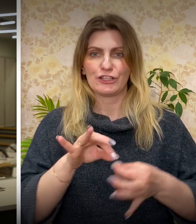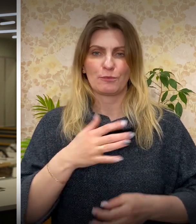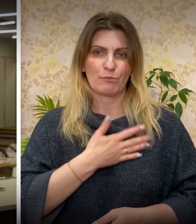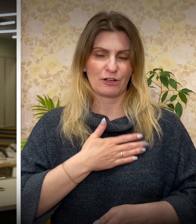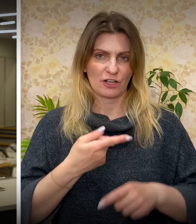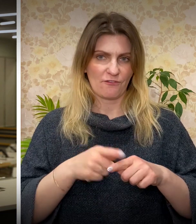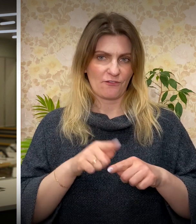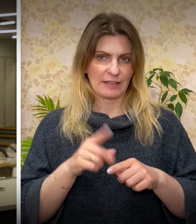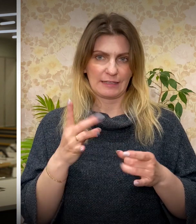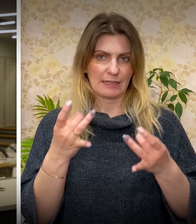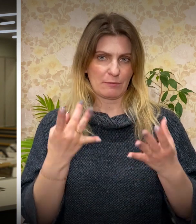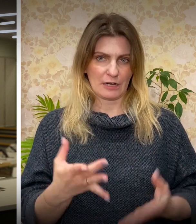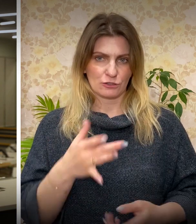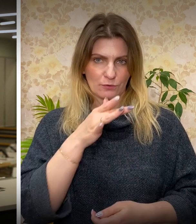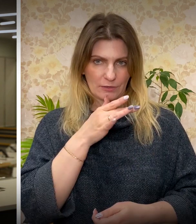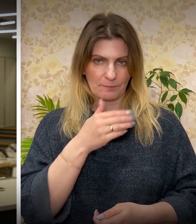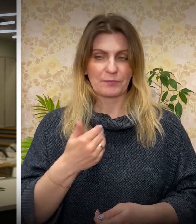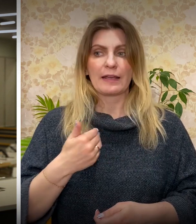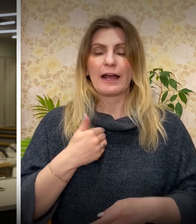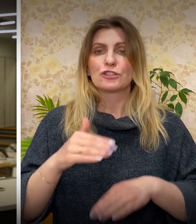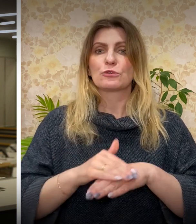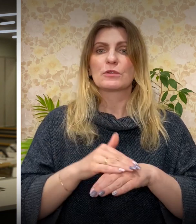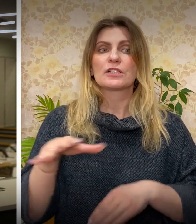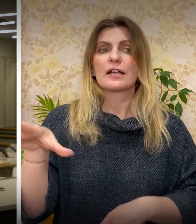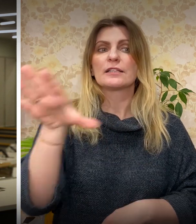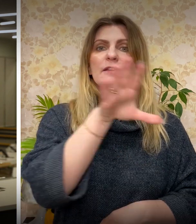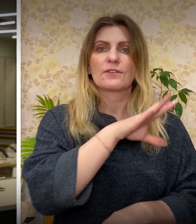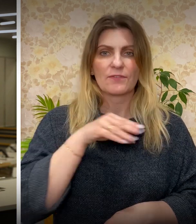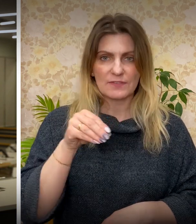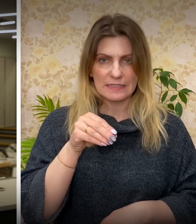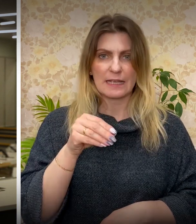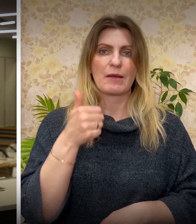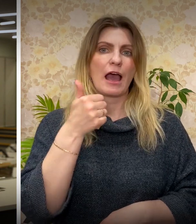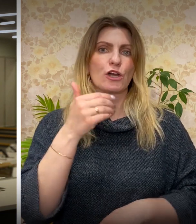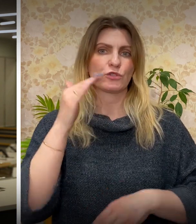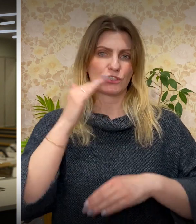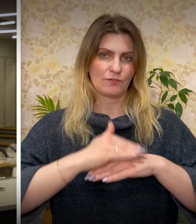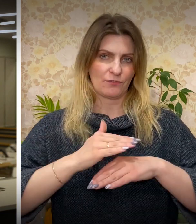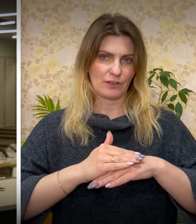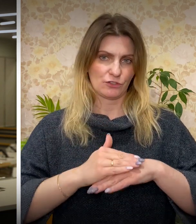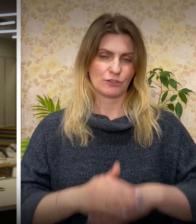это непростое время. Хочу пожелать всем хорошего вечера, привет семье и будьте обязательно здоровы.